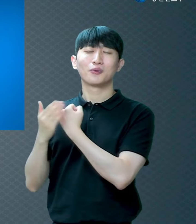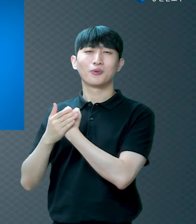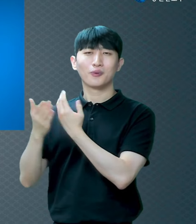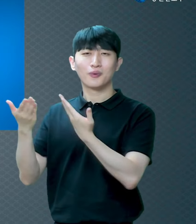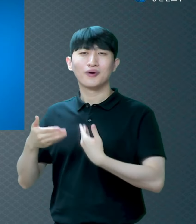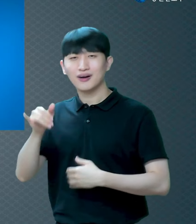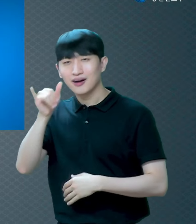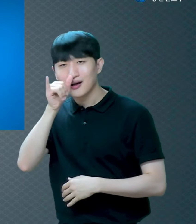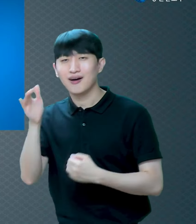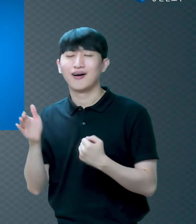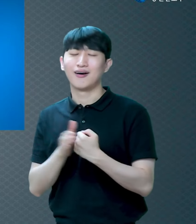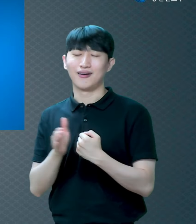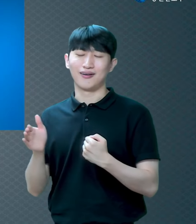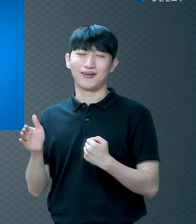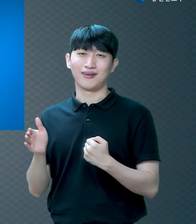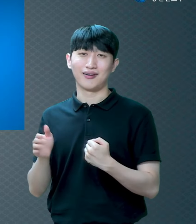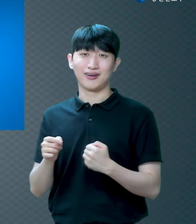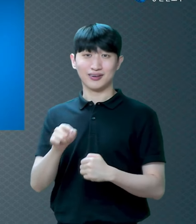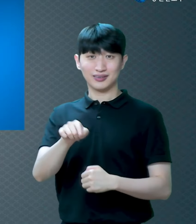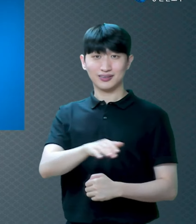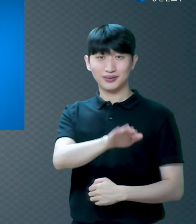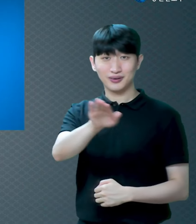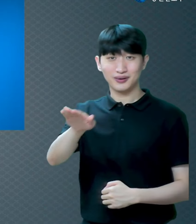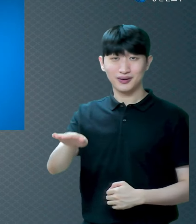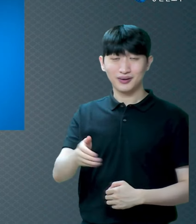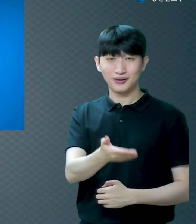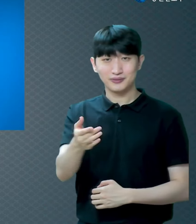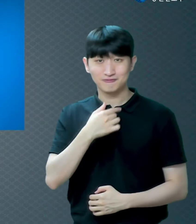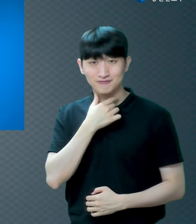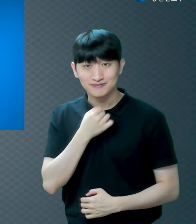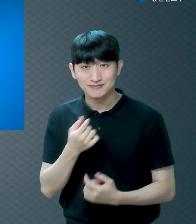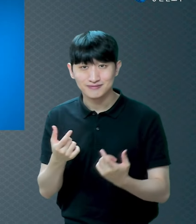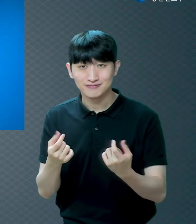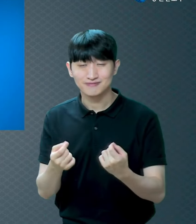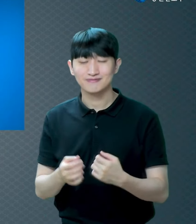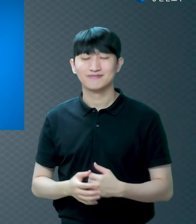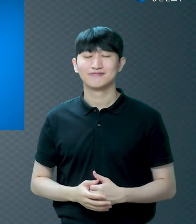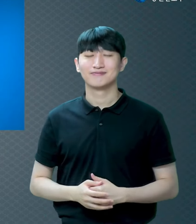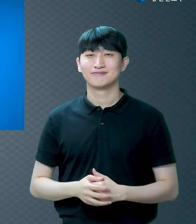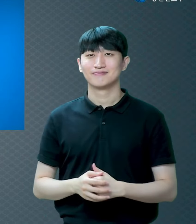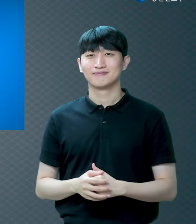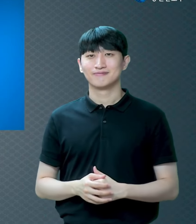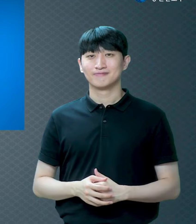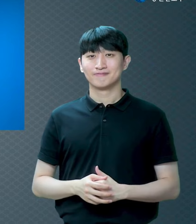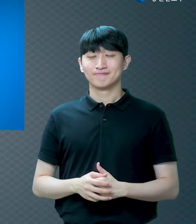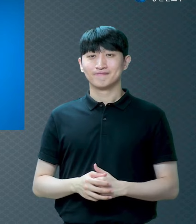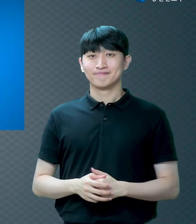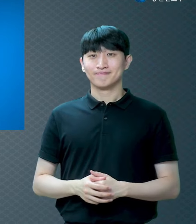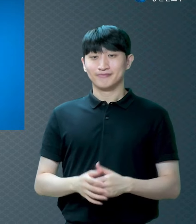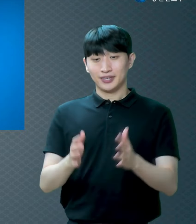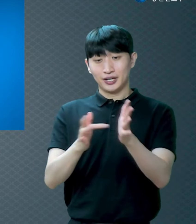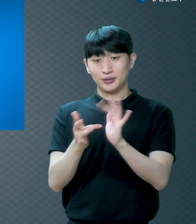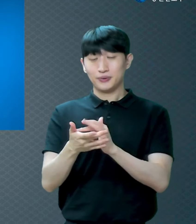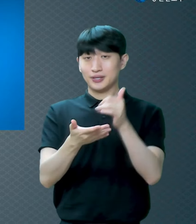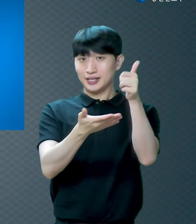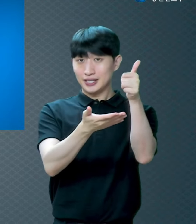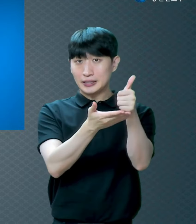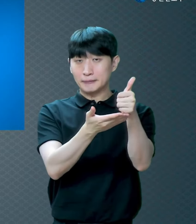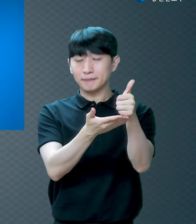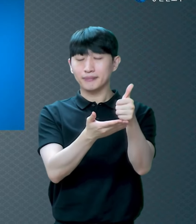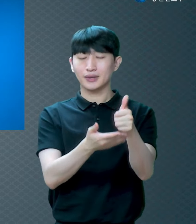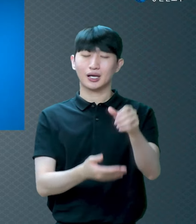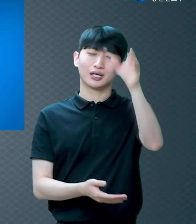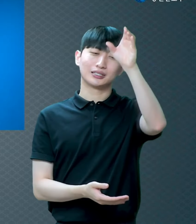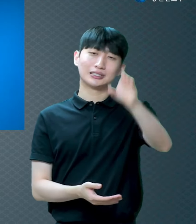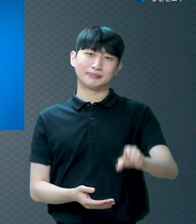우리 하나님 우리 마음속에 깊이 새겨야 됩니다 예수님이 십자가에서 내 죄를 용서해